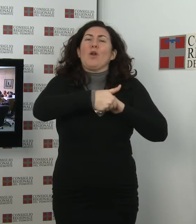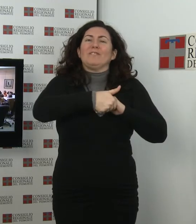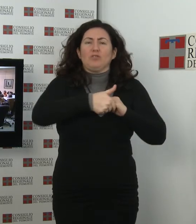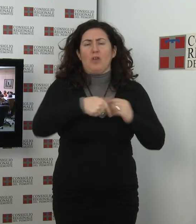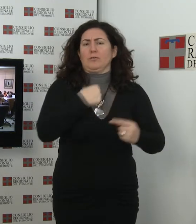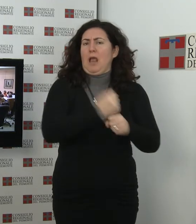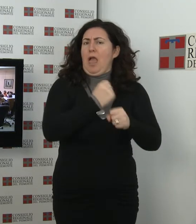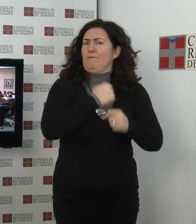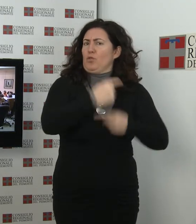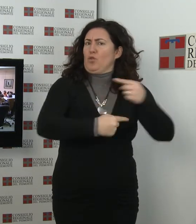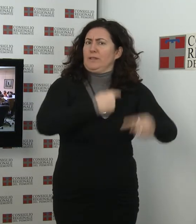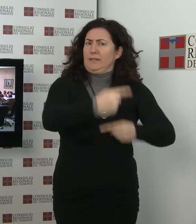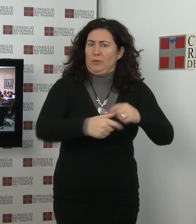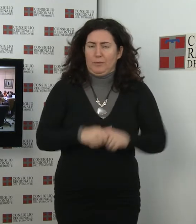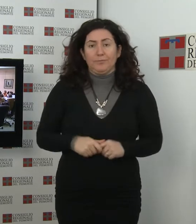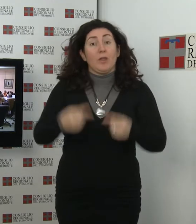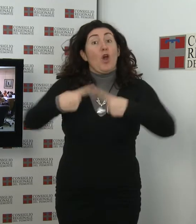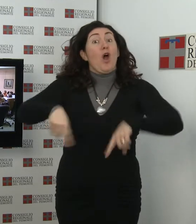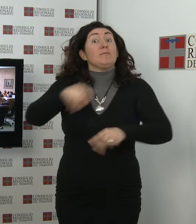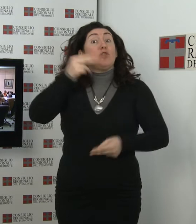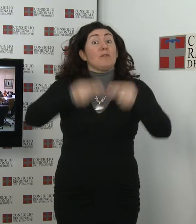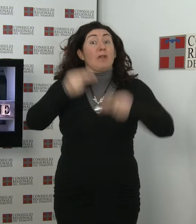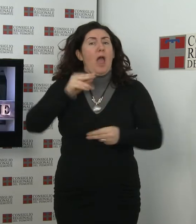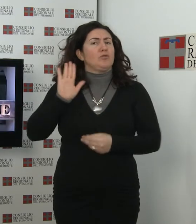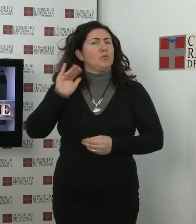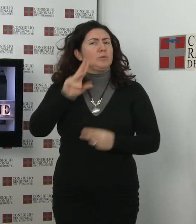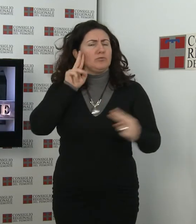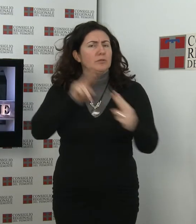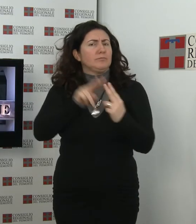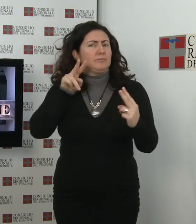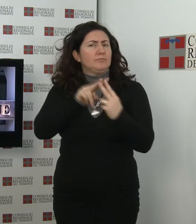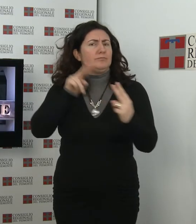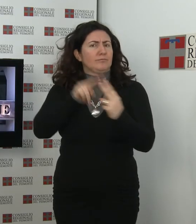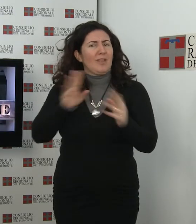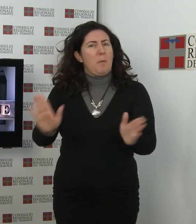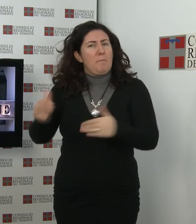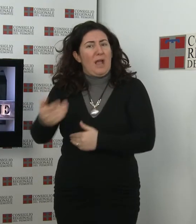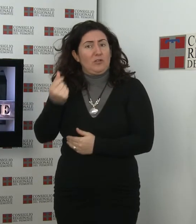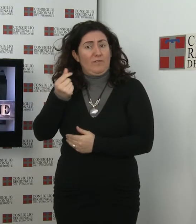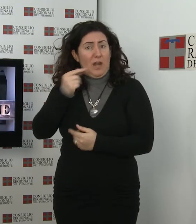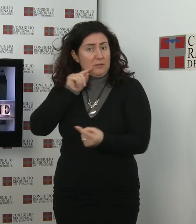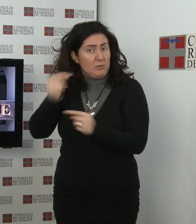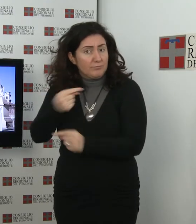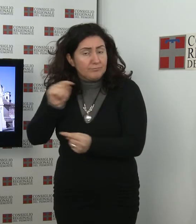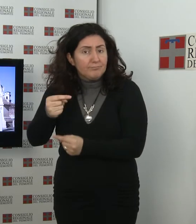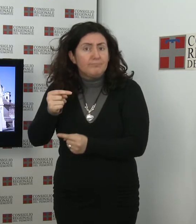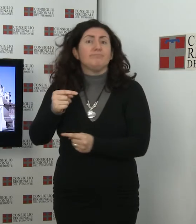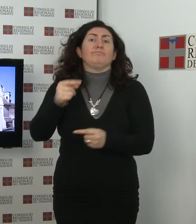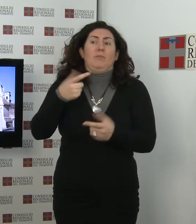La commissione bilancio si è riunita quotidianamente per affrontare sia il nodo del pacchetto finanziario, poiché si avvicina alla scadenza dell'esercizio